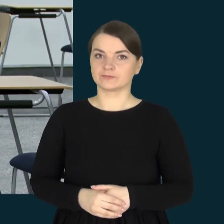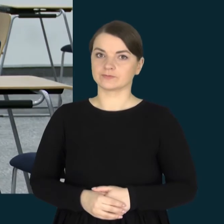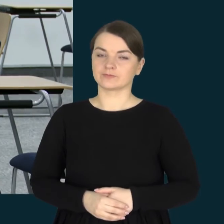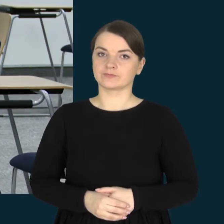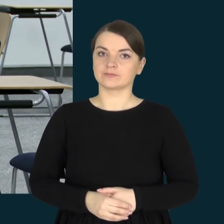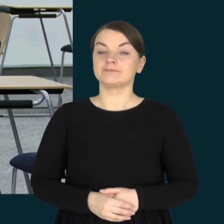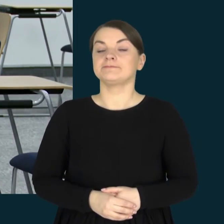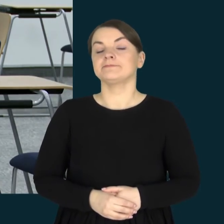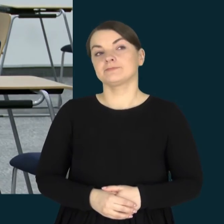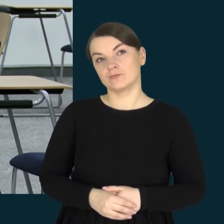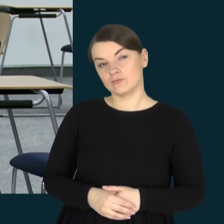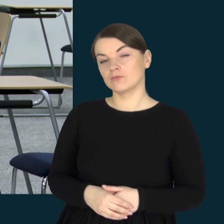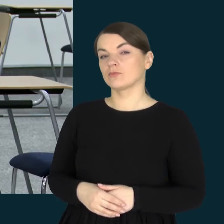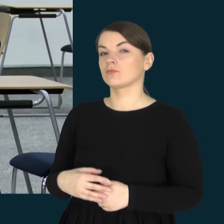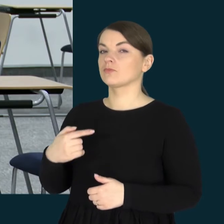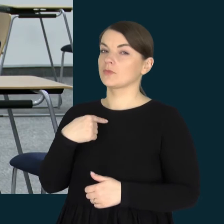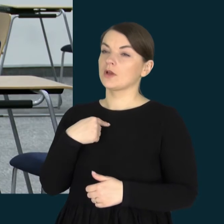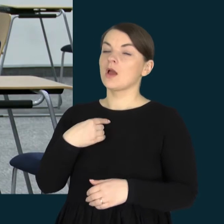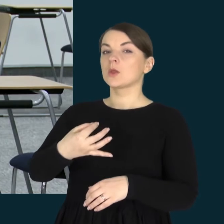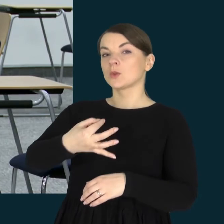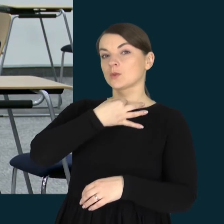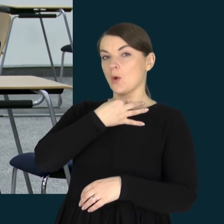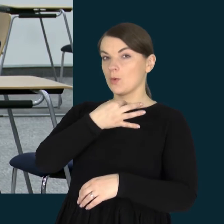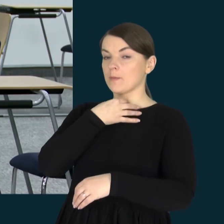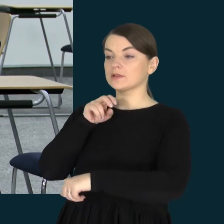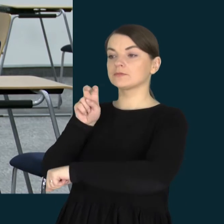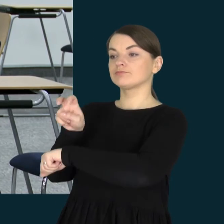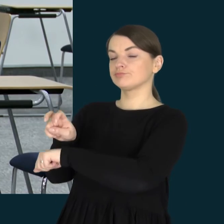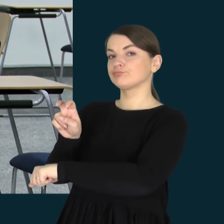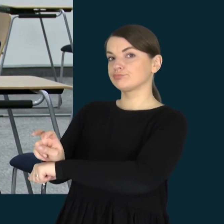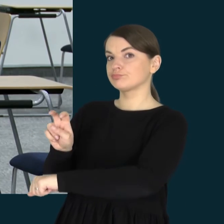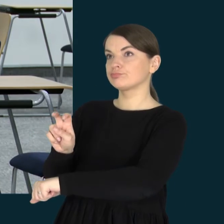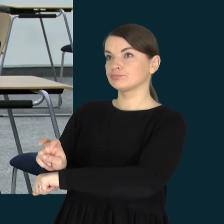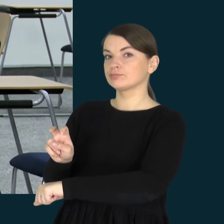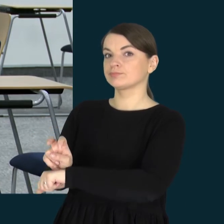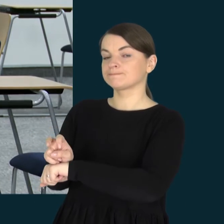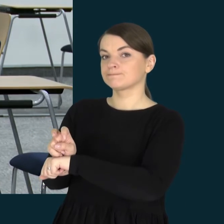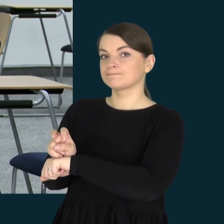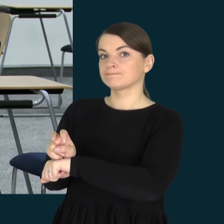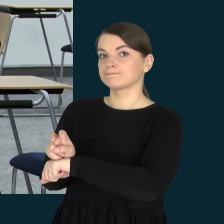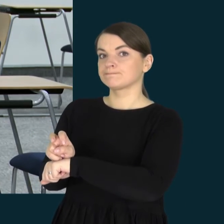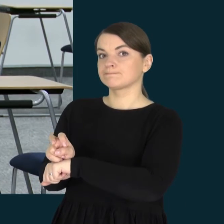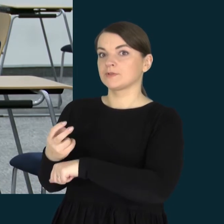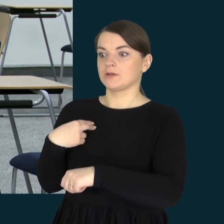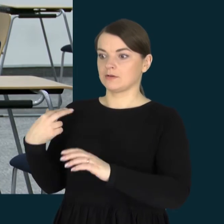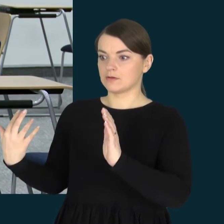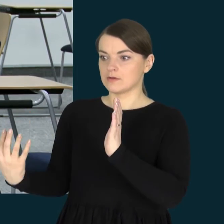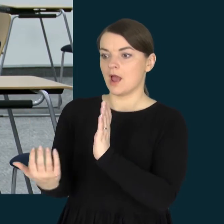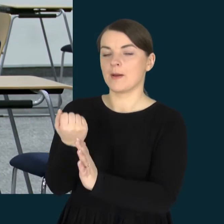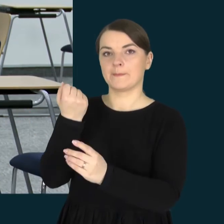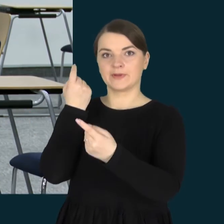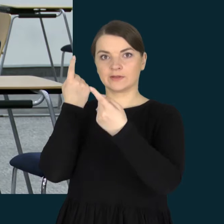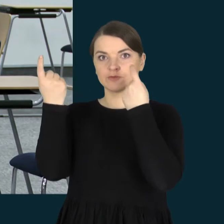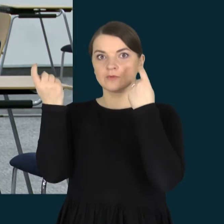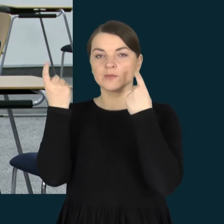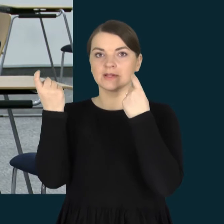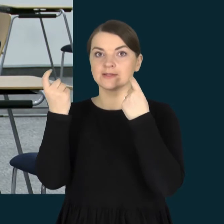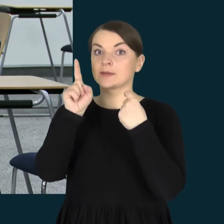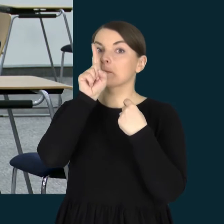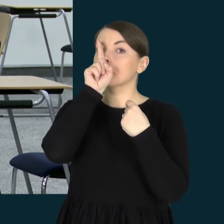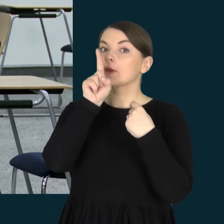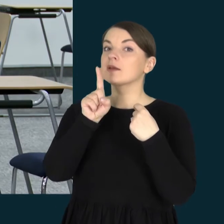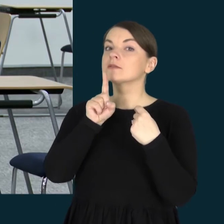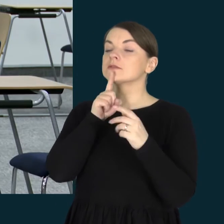Mes pradėjome lankytis pas logopedą. Mes gavome diagnozę, po mėnesio nuėjama pas